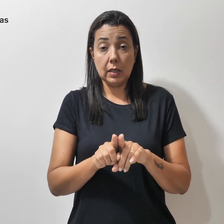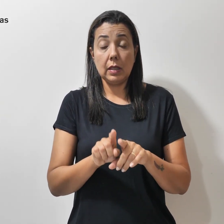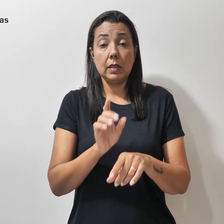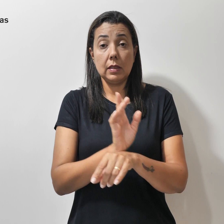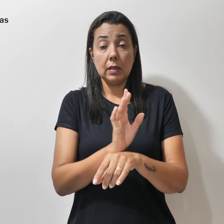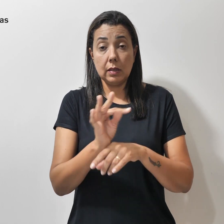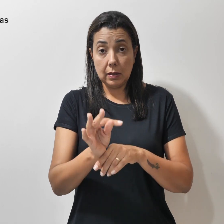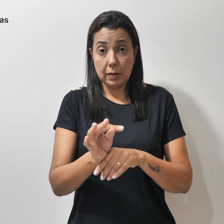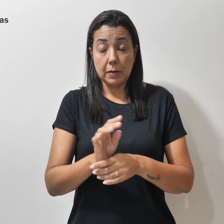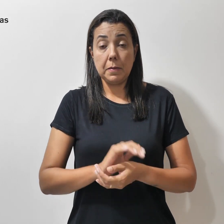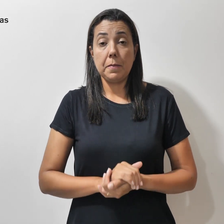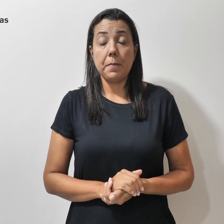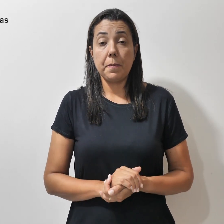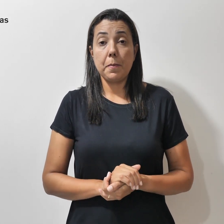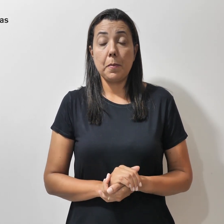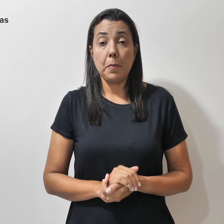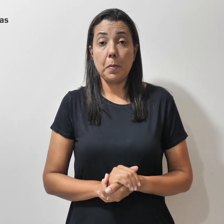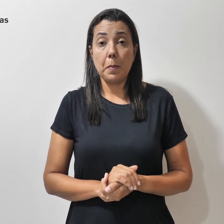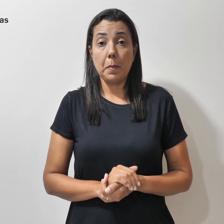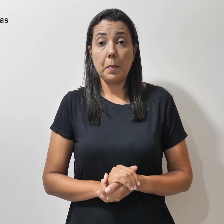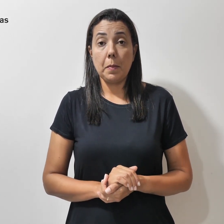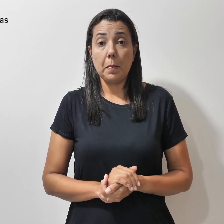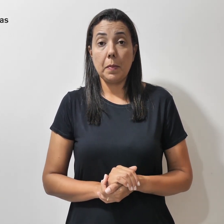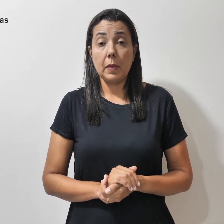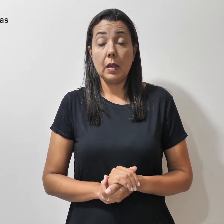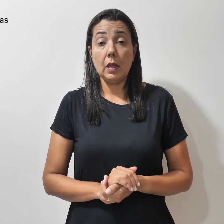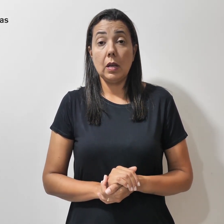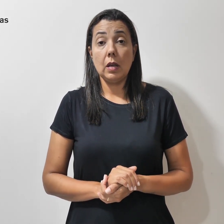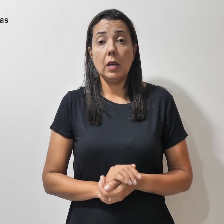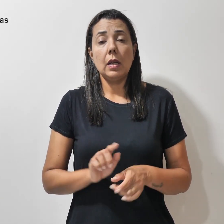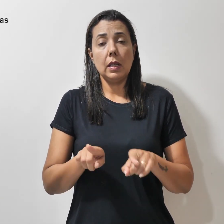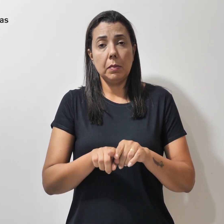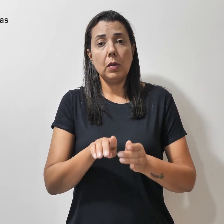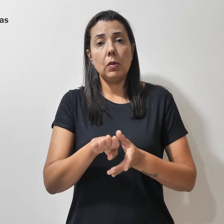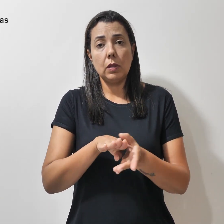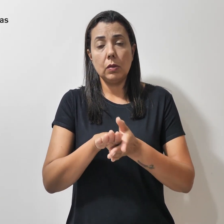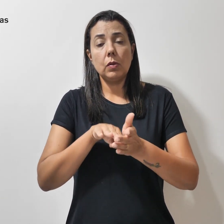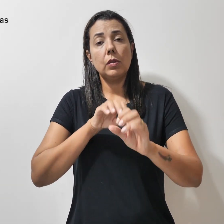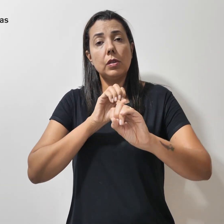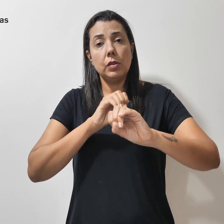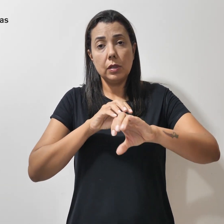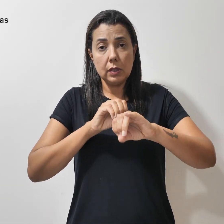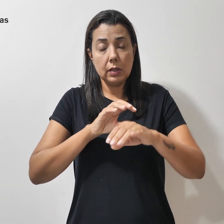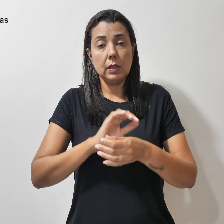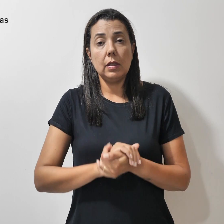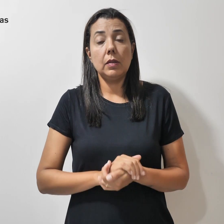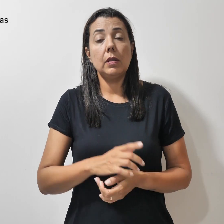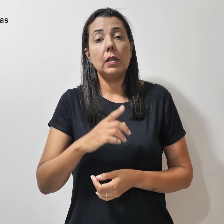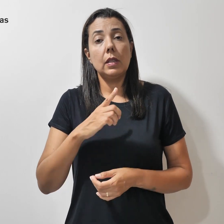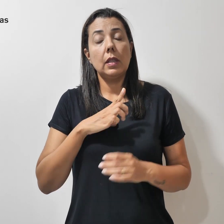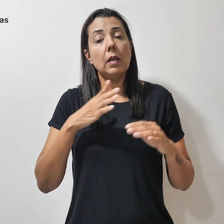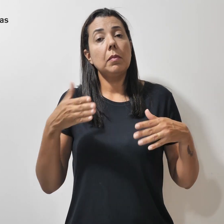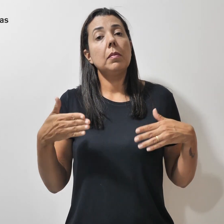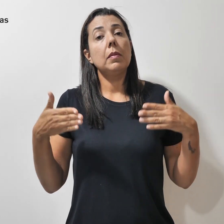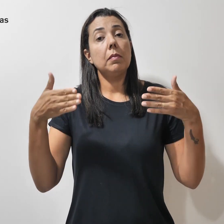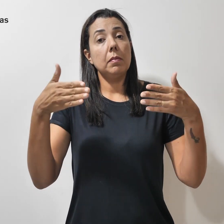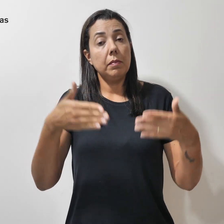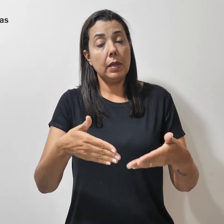contratação temporária, além dos orientadores educacionais, têm participado da atividade,